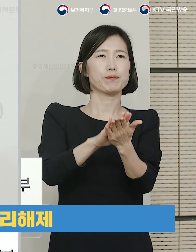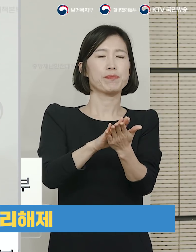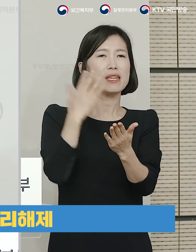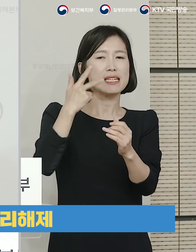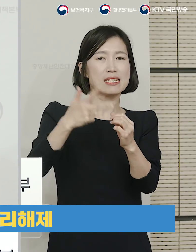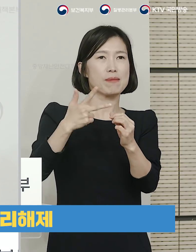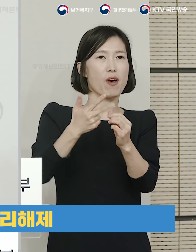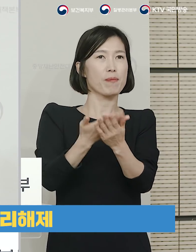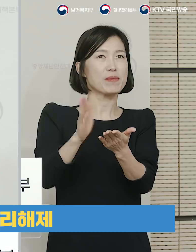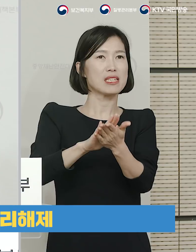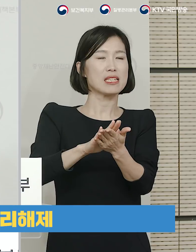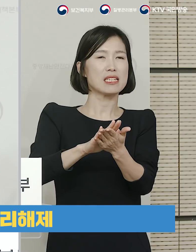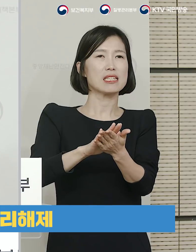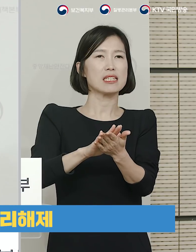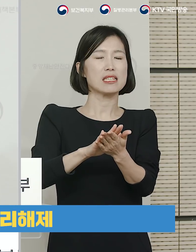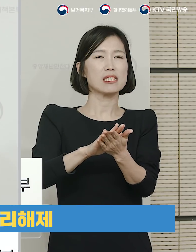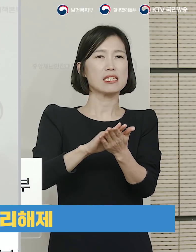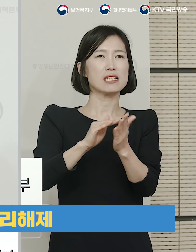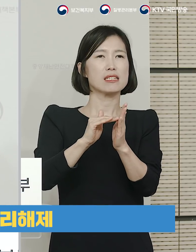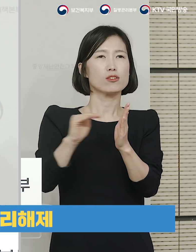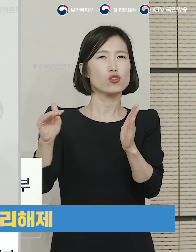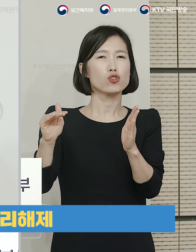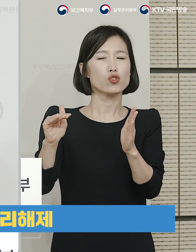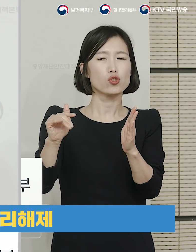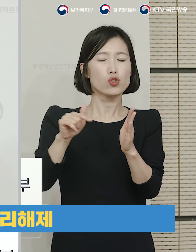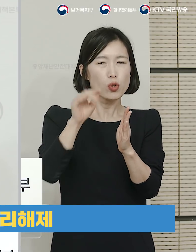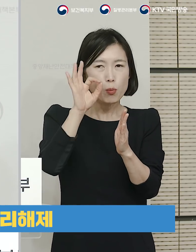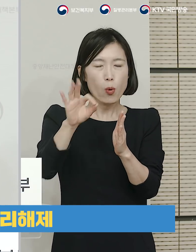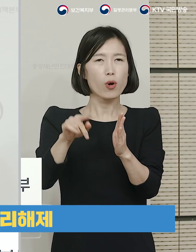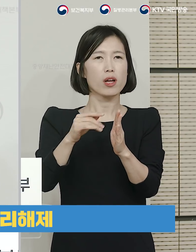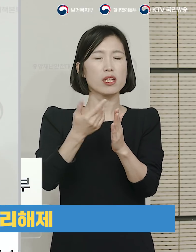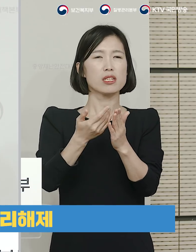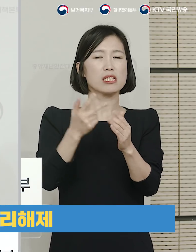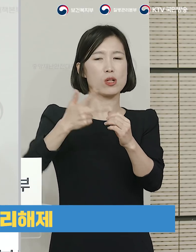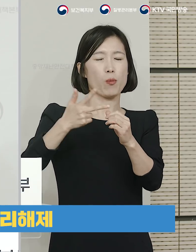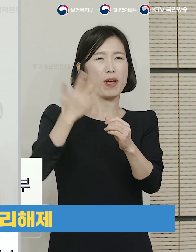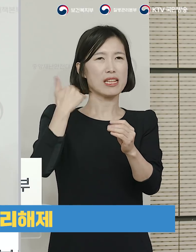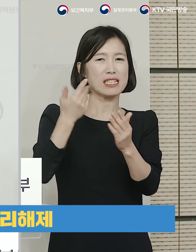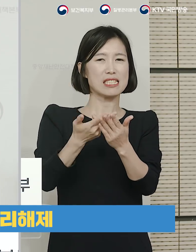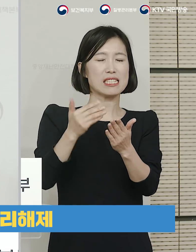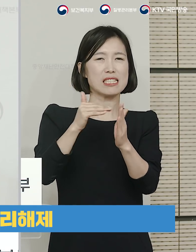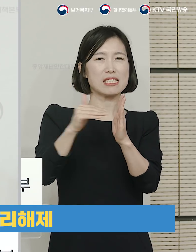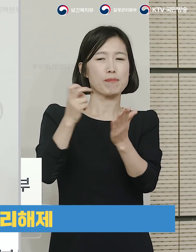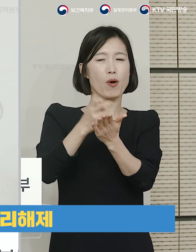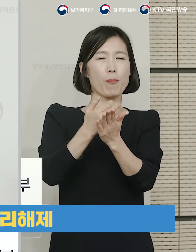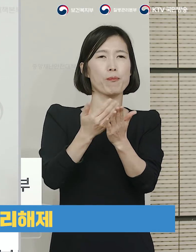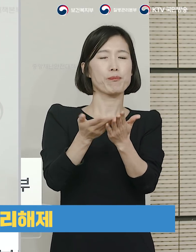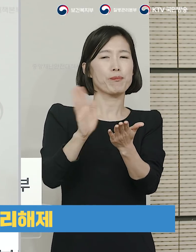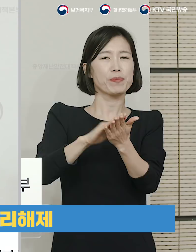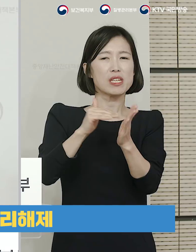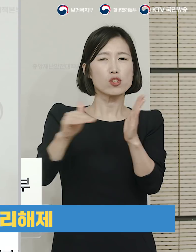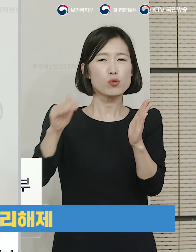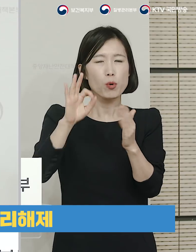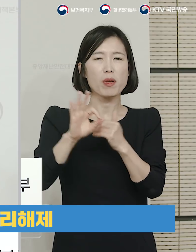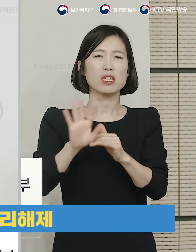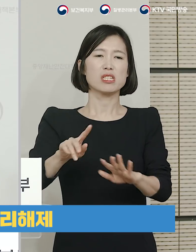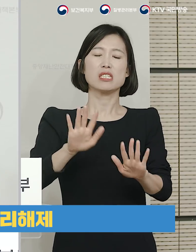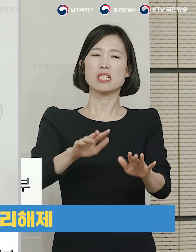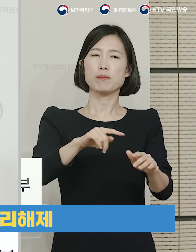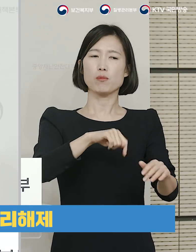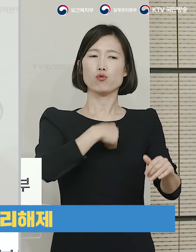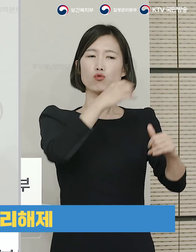개정한 내용에 따르면 지금 자가